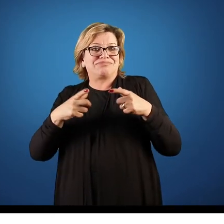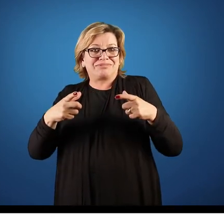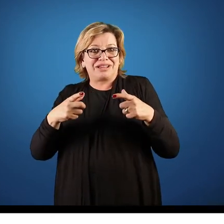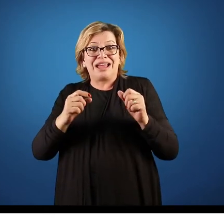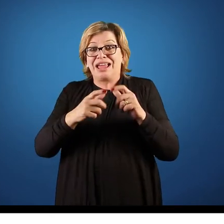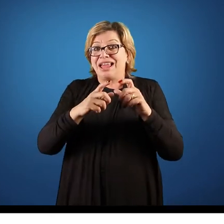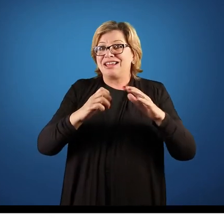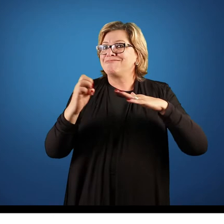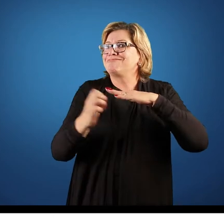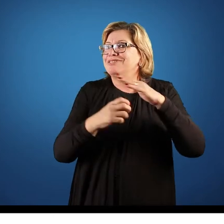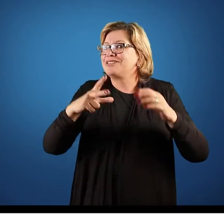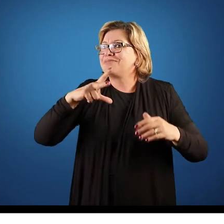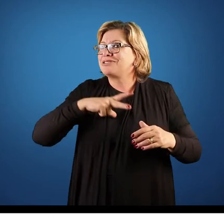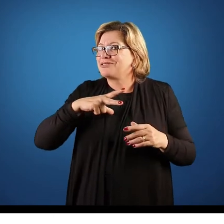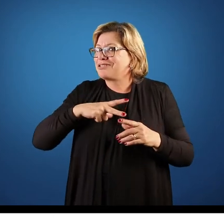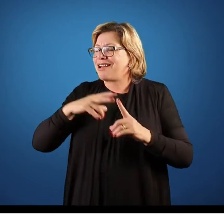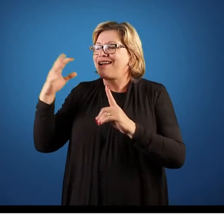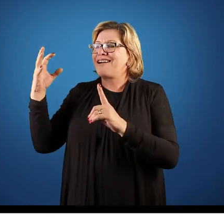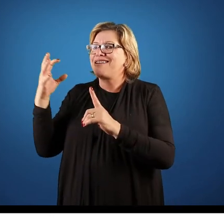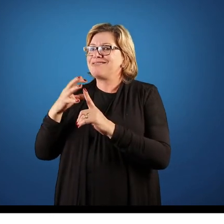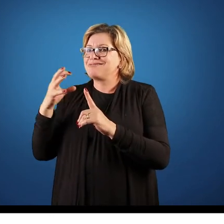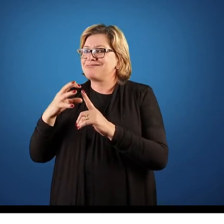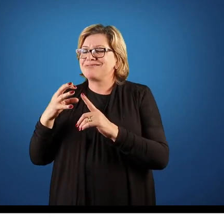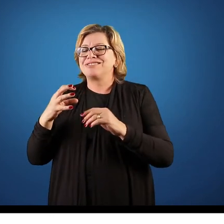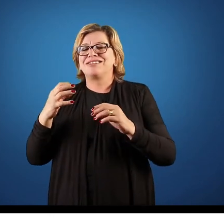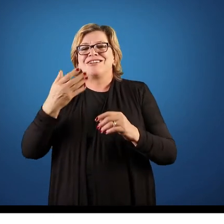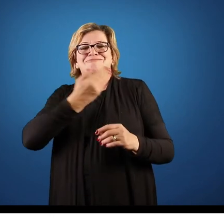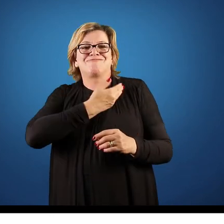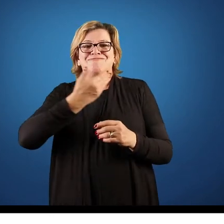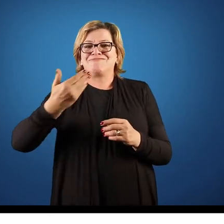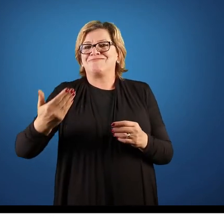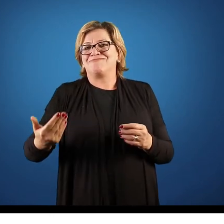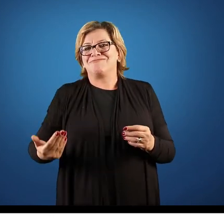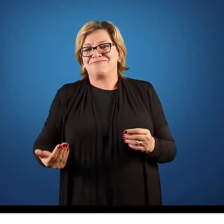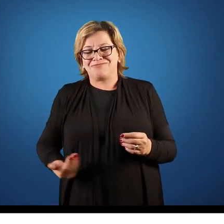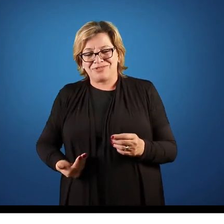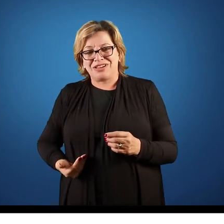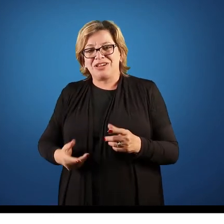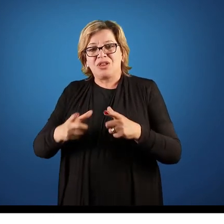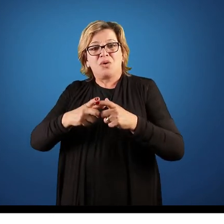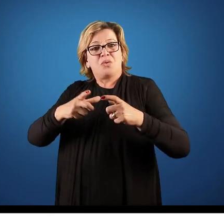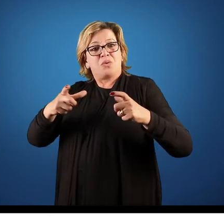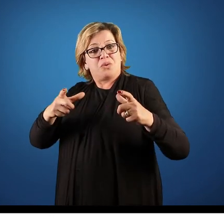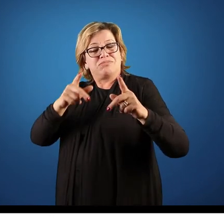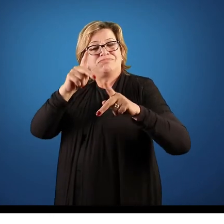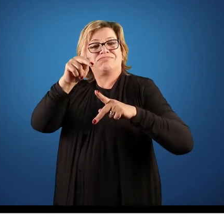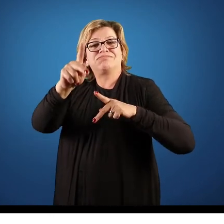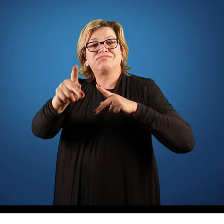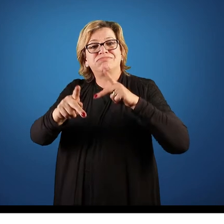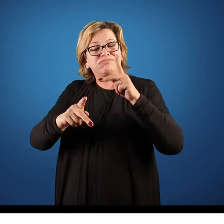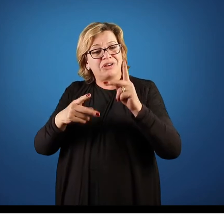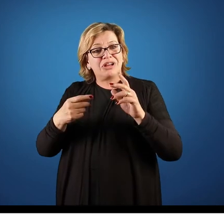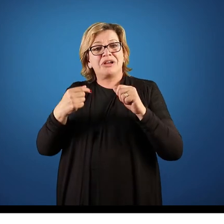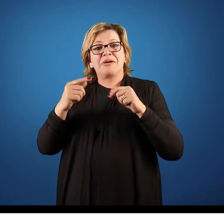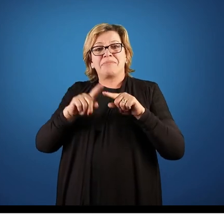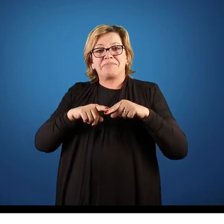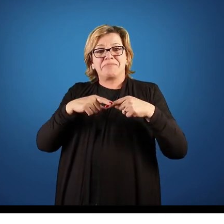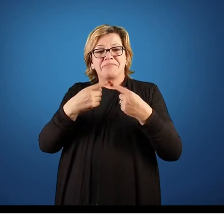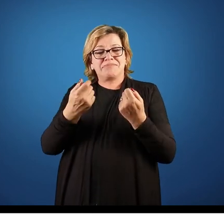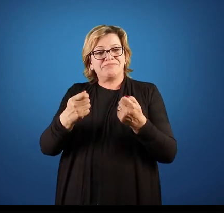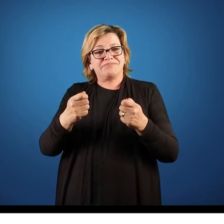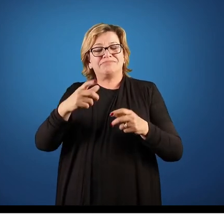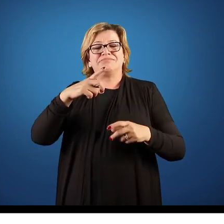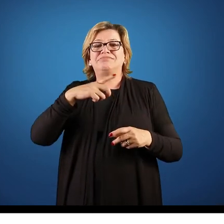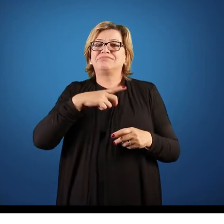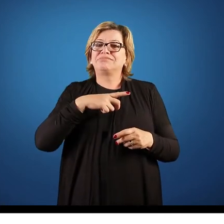privadas, né, que vão estar atingindo as organizações públicas. Então esse crescimento populacional, ele também traz essa série de necessidades para